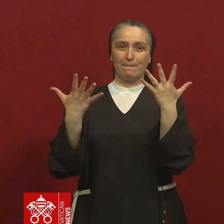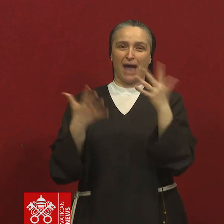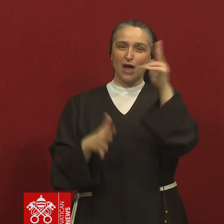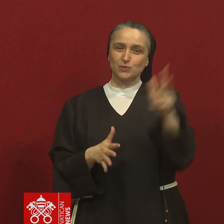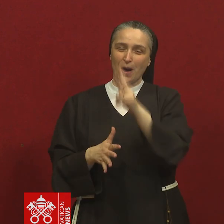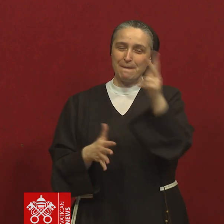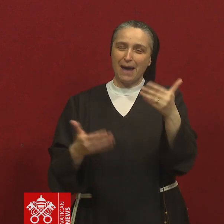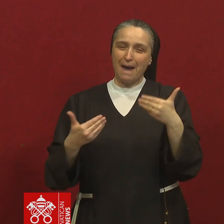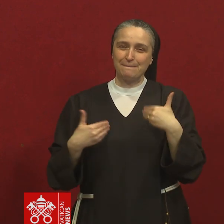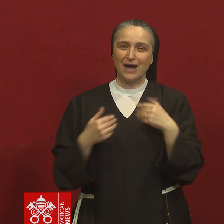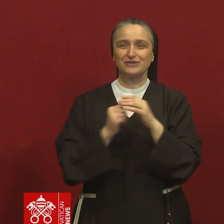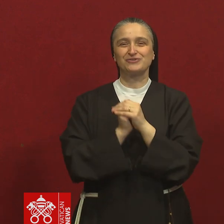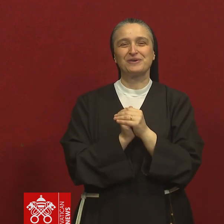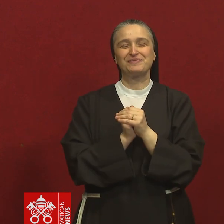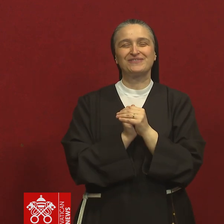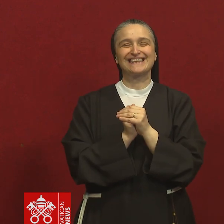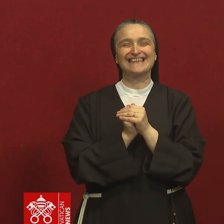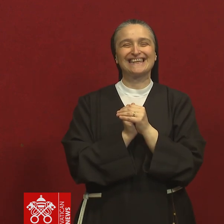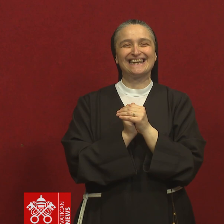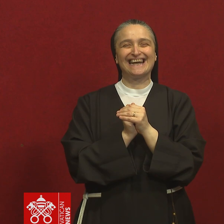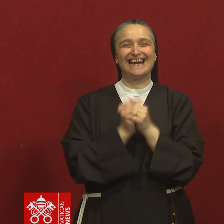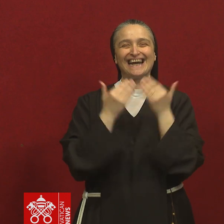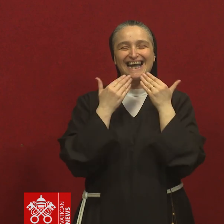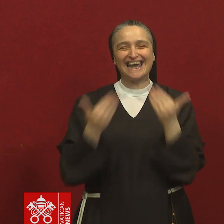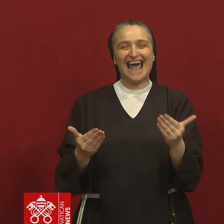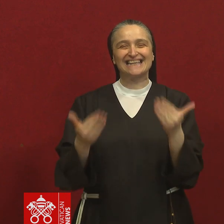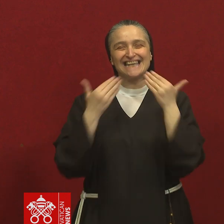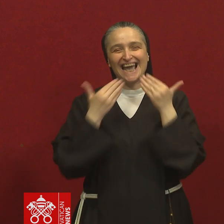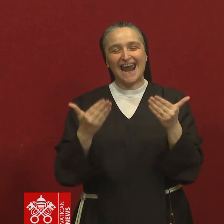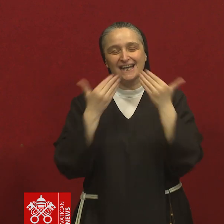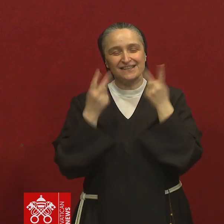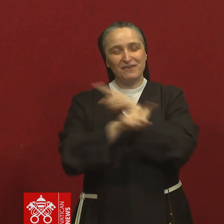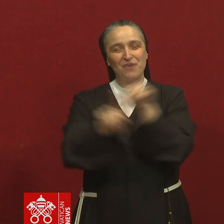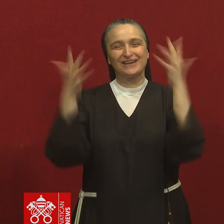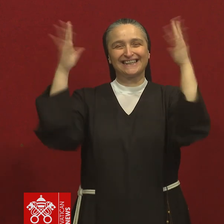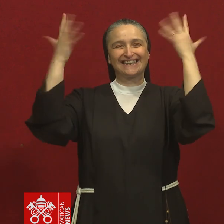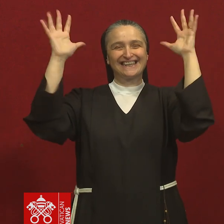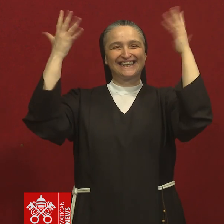di tutte le celebrazioni del Trido Pasquale. Grazie, grazie davvero a tutti.